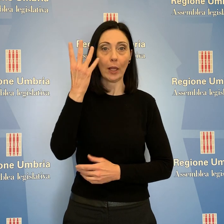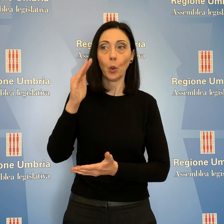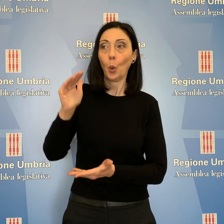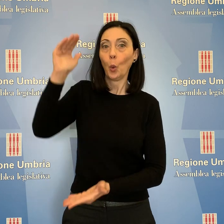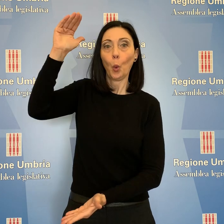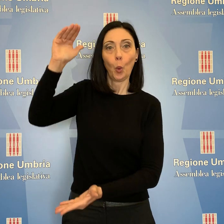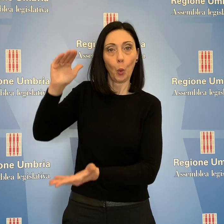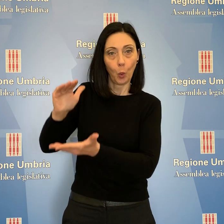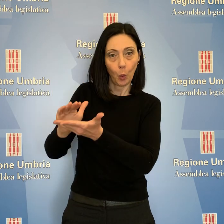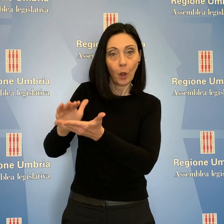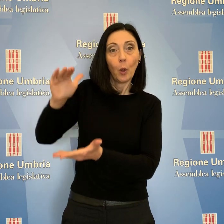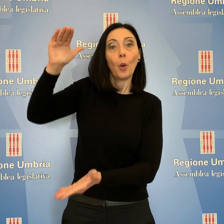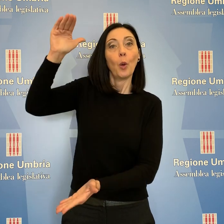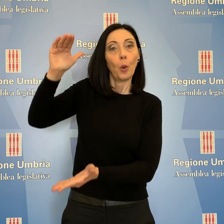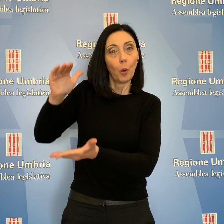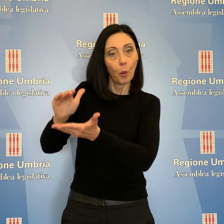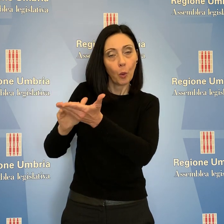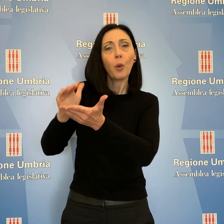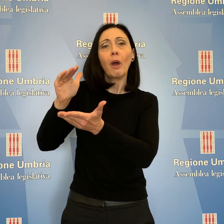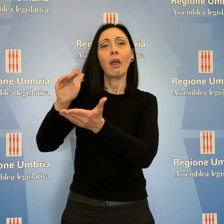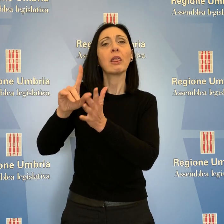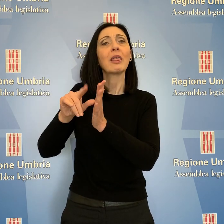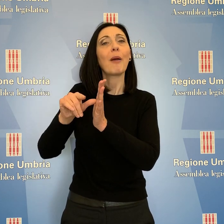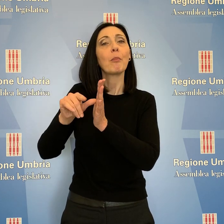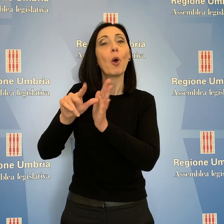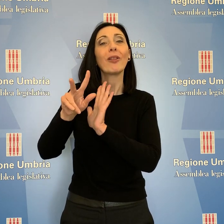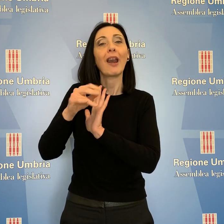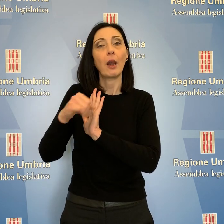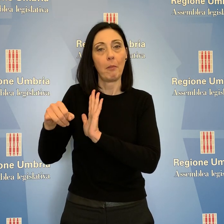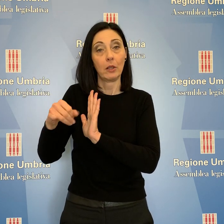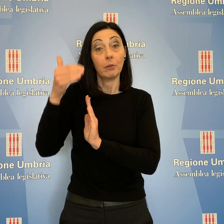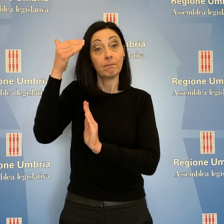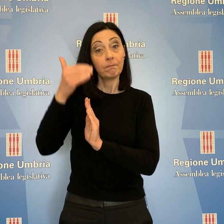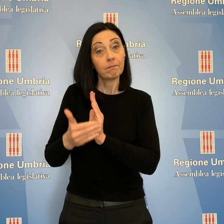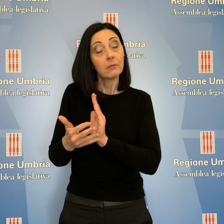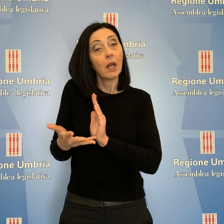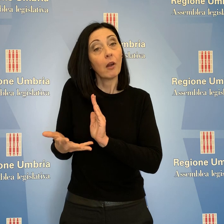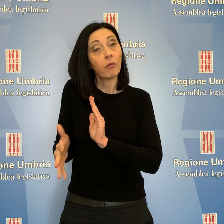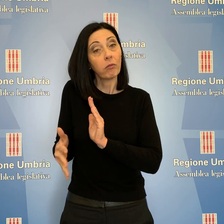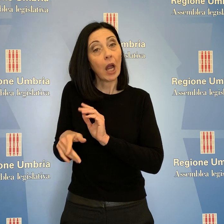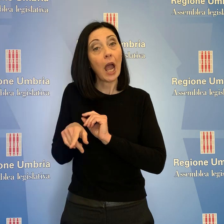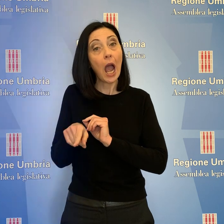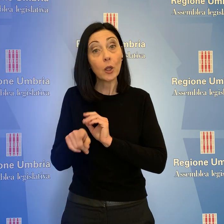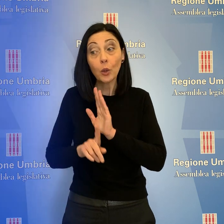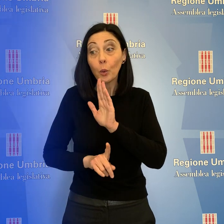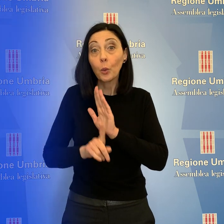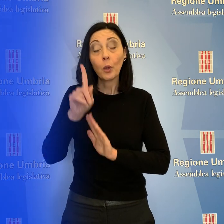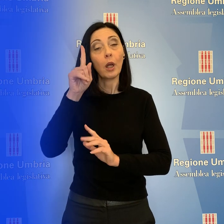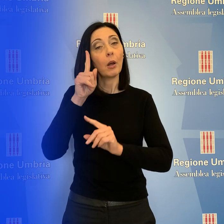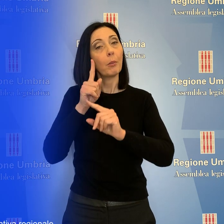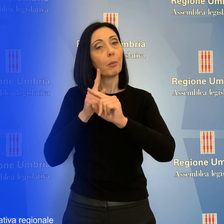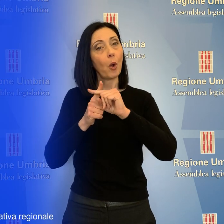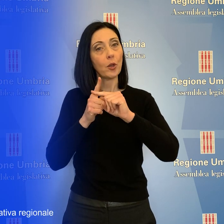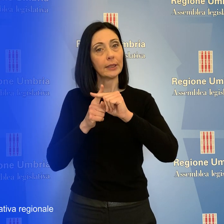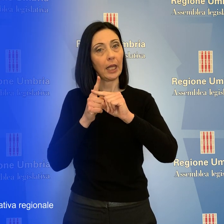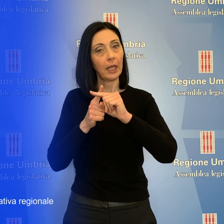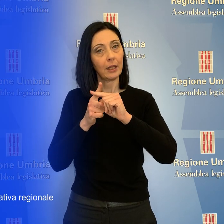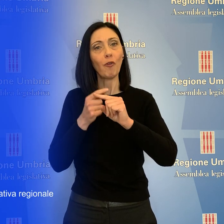di carico e scarico che dovrebbero durare tre anni e mezzo. Al termine di questo periodo, se i risultati saranno positivi, verrà